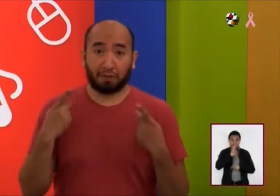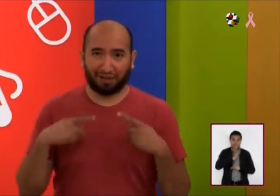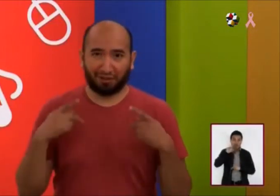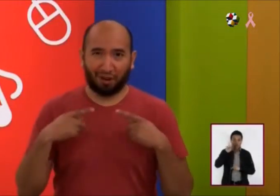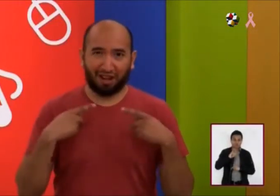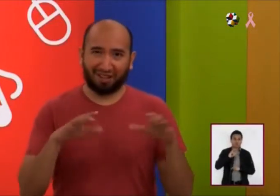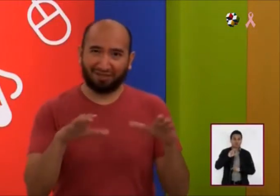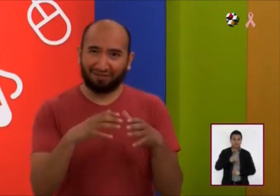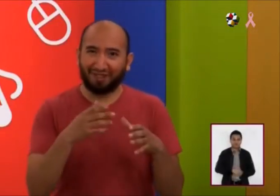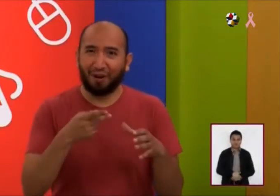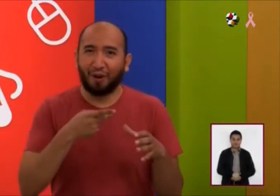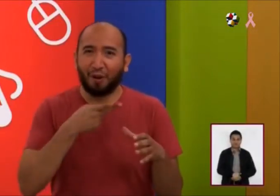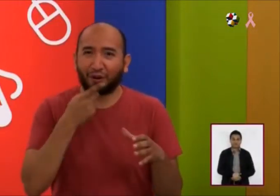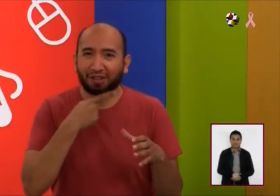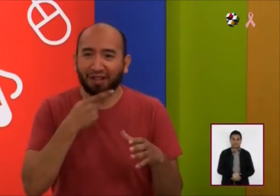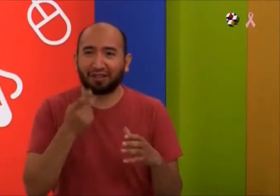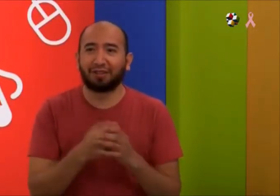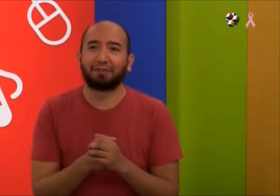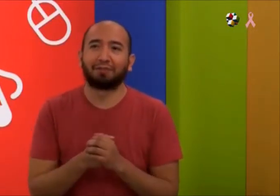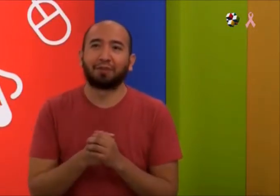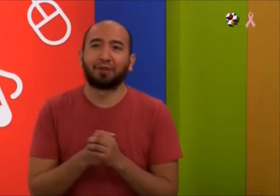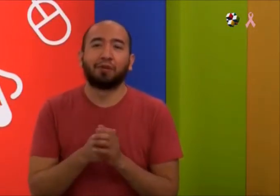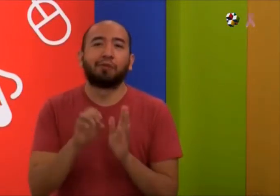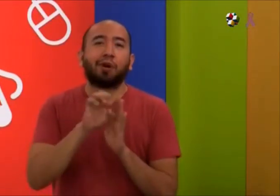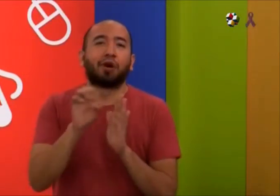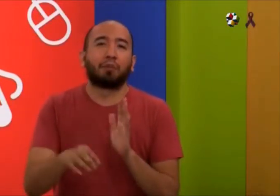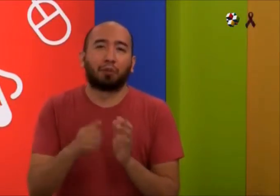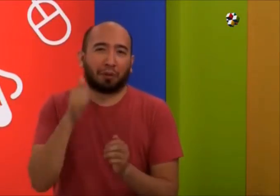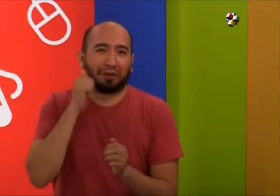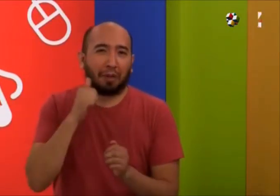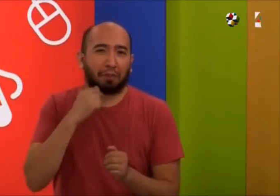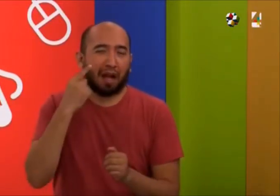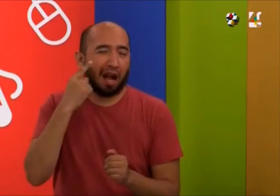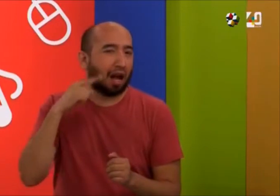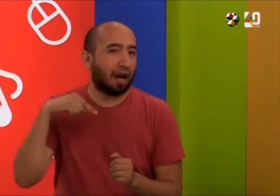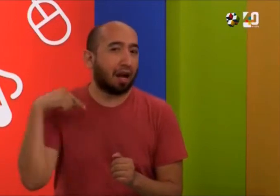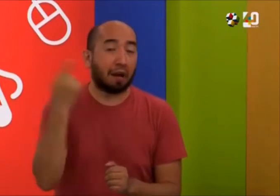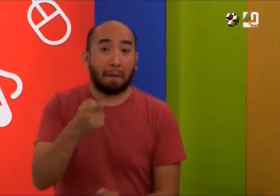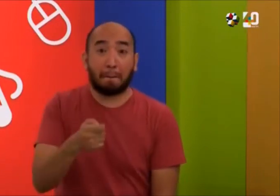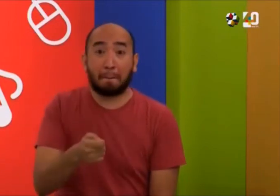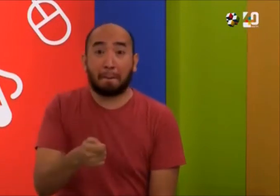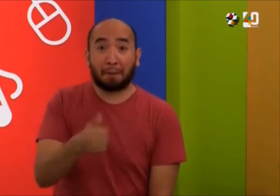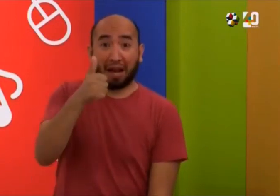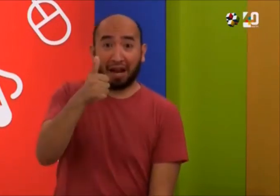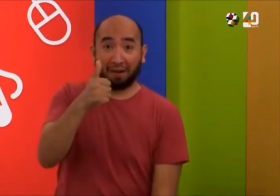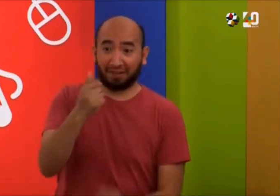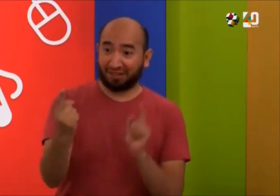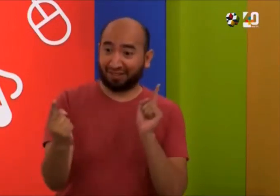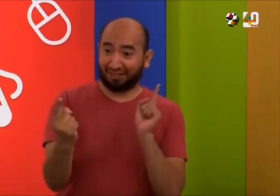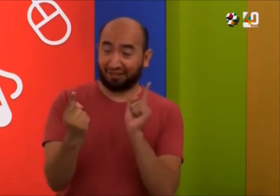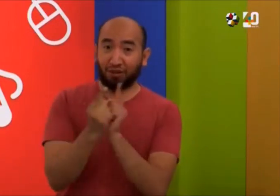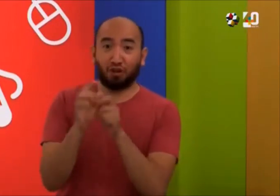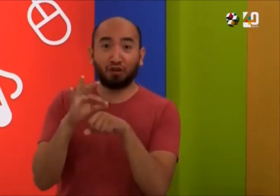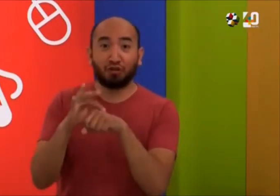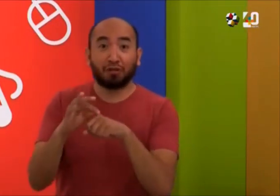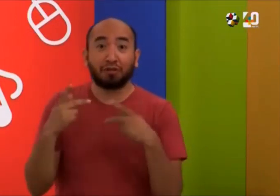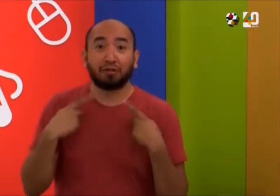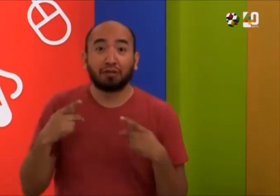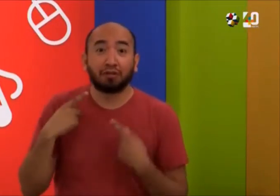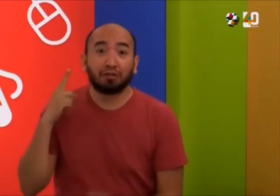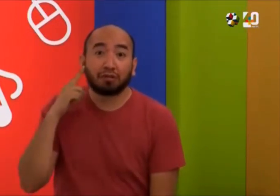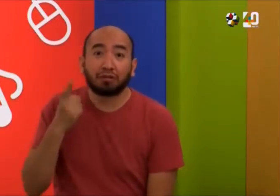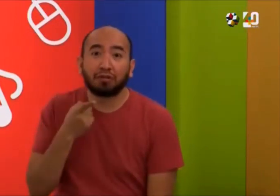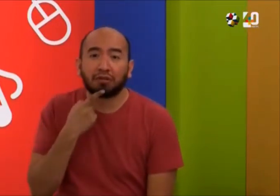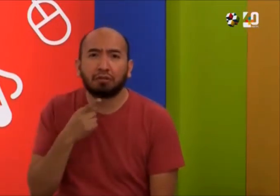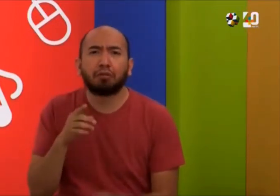Pues sí. Las personas, oyentes, por ejemplo, siempre la primera vez que se